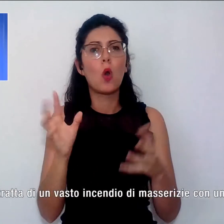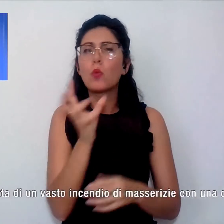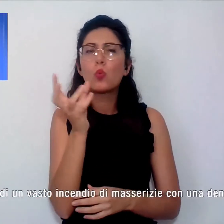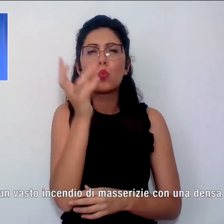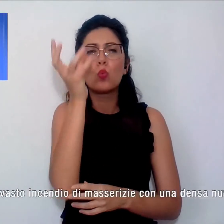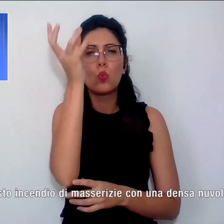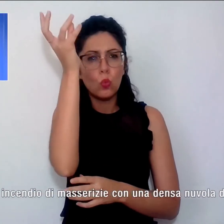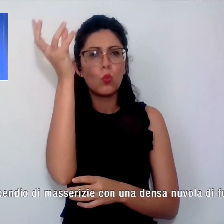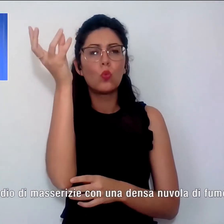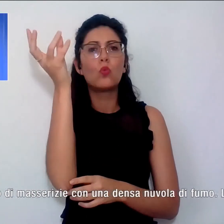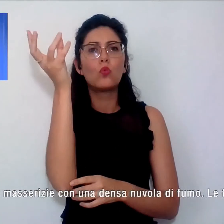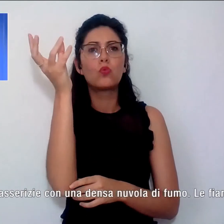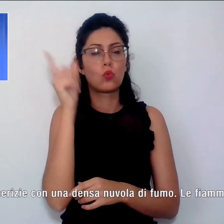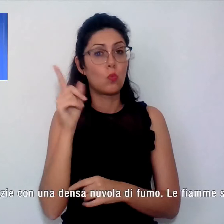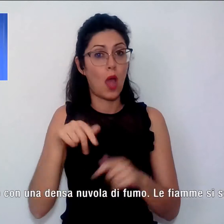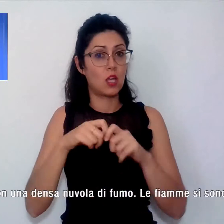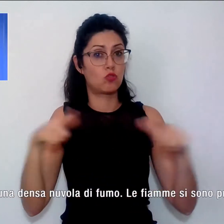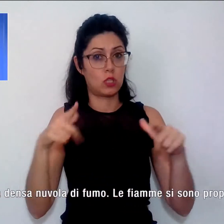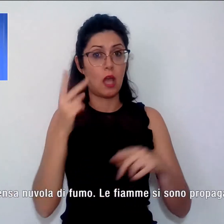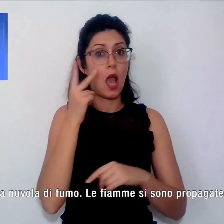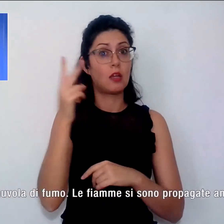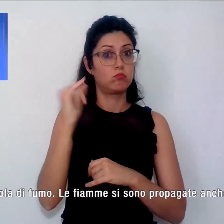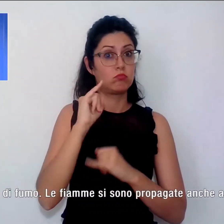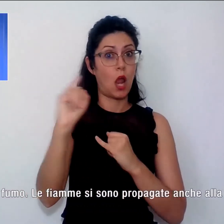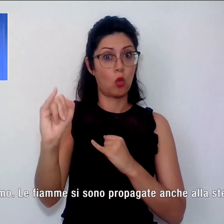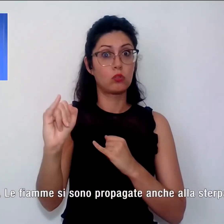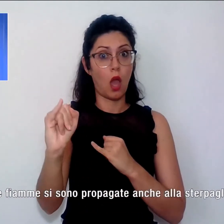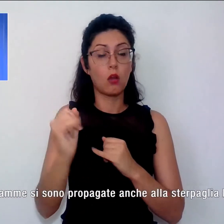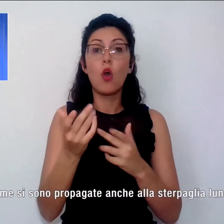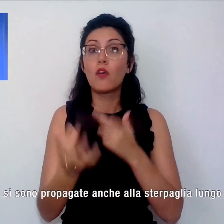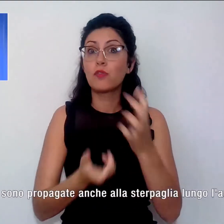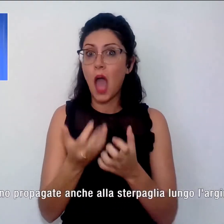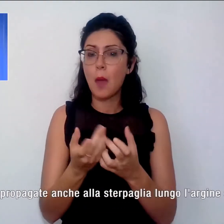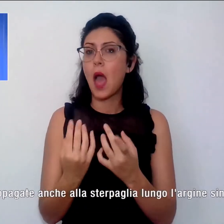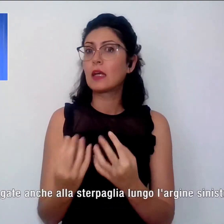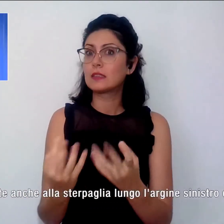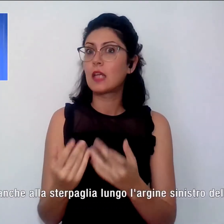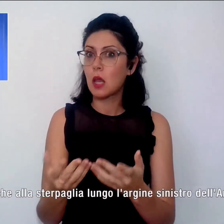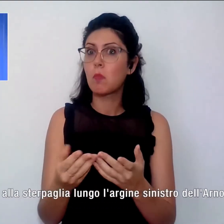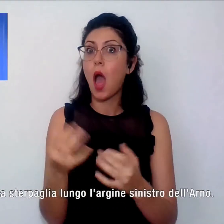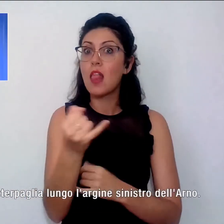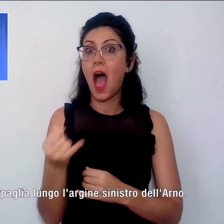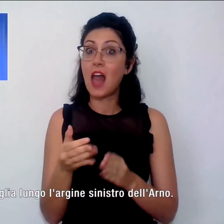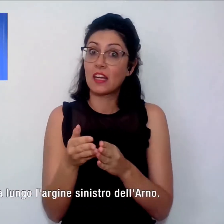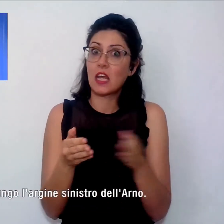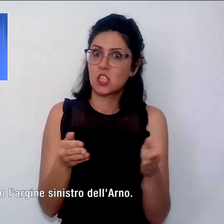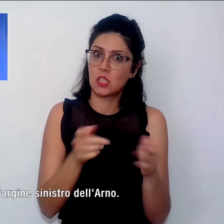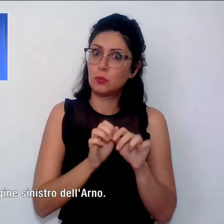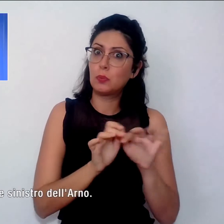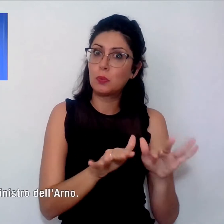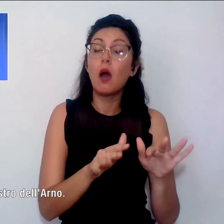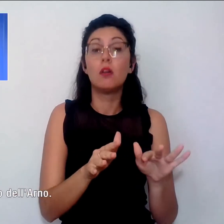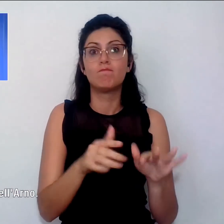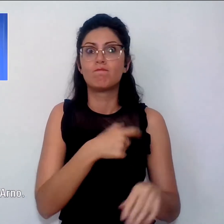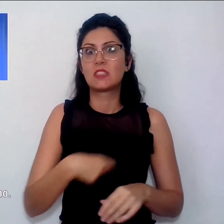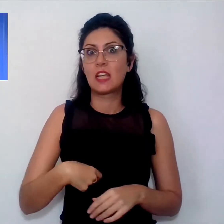poteva vedere anche lontano dalla città. Le fiamme si sono propagate anche sulla Sterpaglia, lungo l'argine sinistro dell'Arno. Il sindaco di Firenze ha detto,